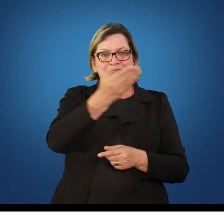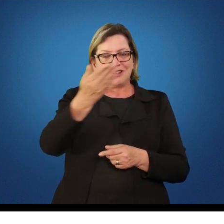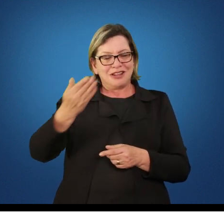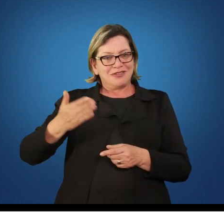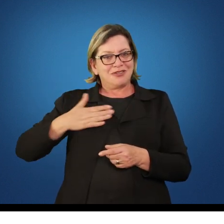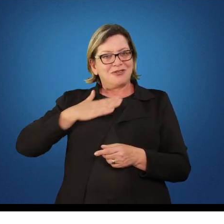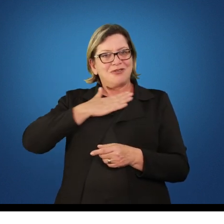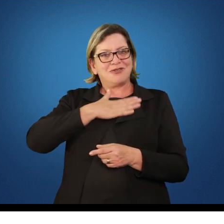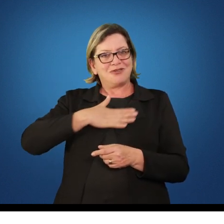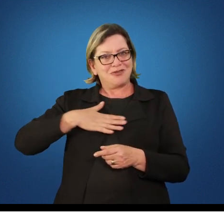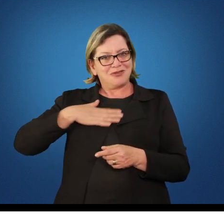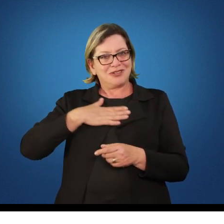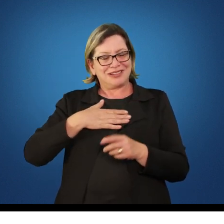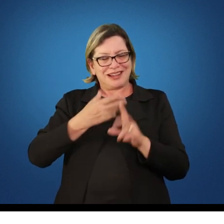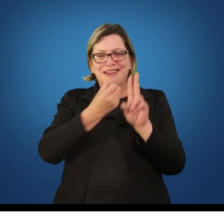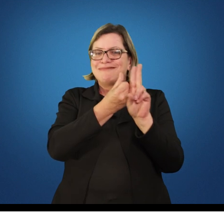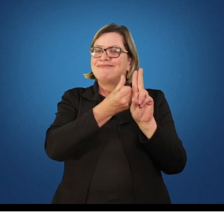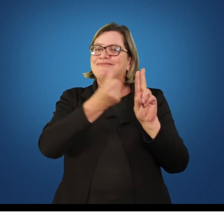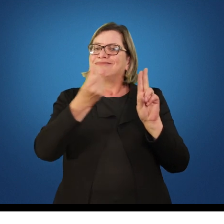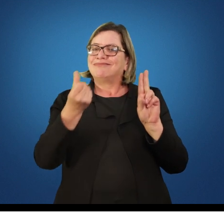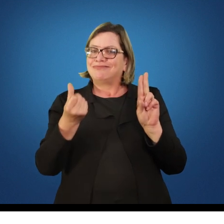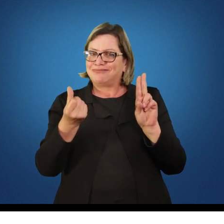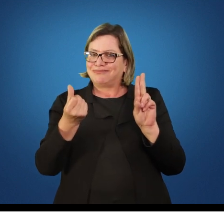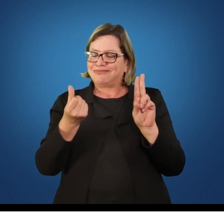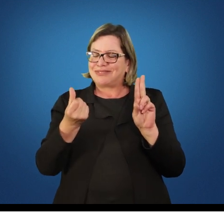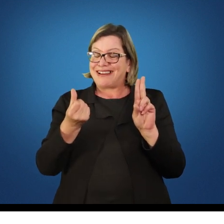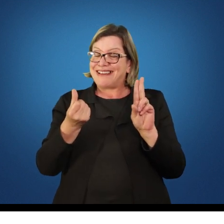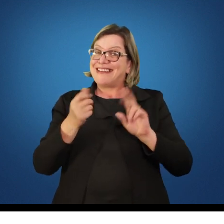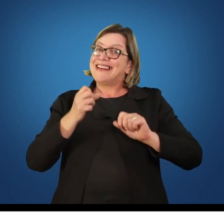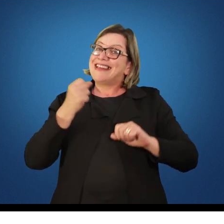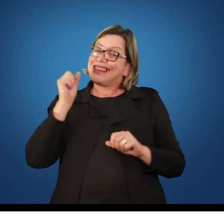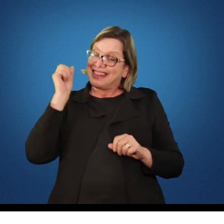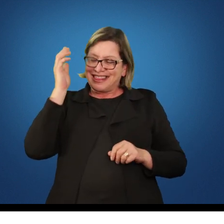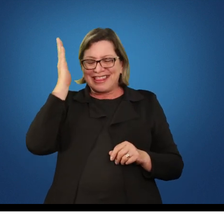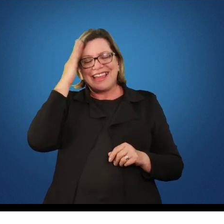dessas seis unidades lógico que se fosse